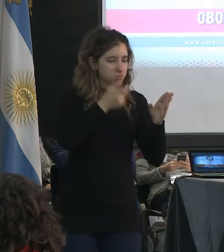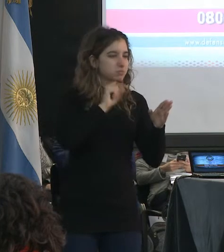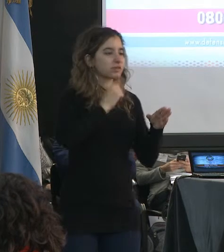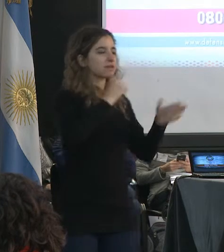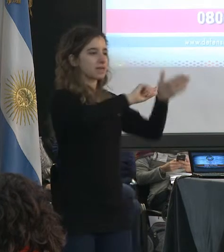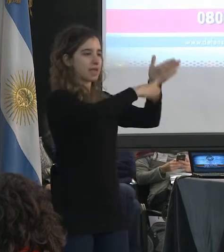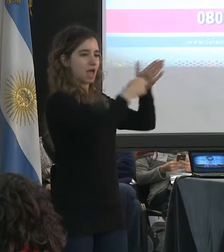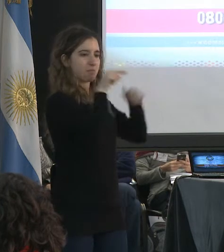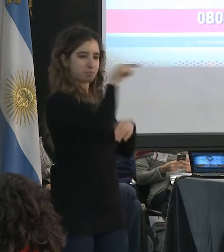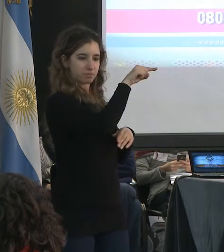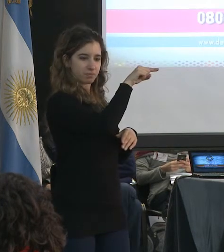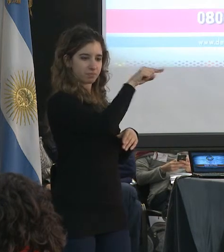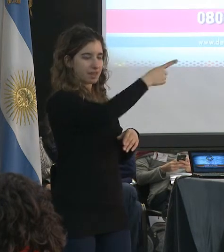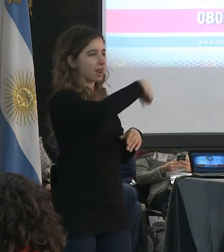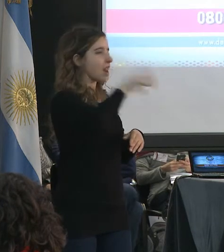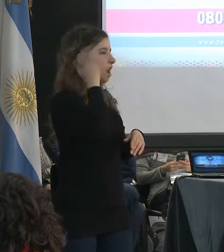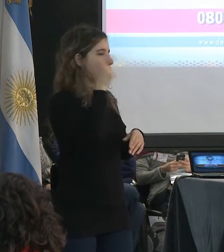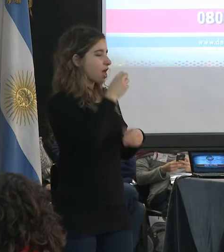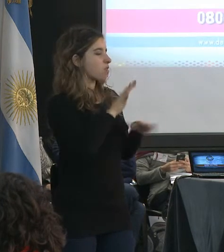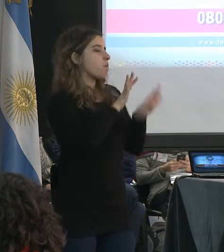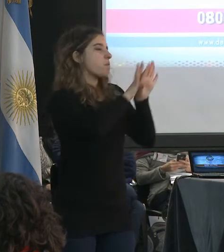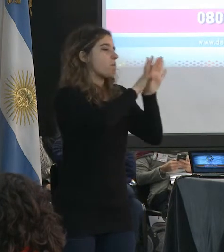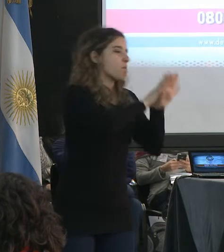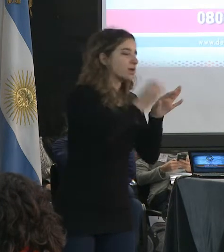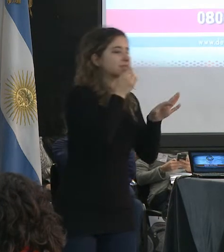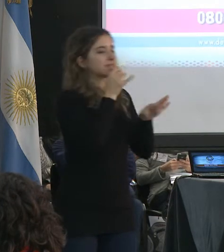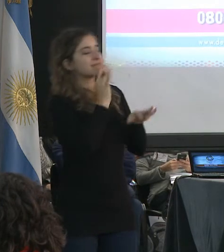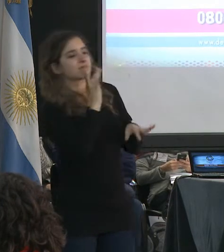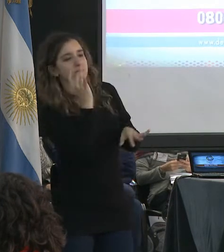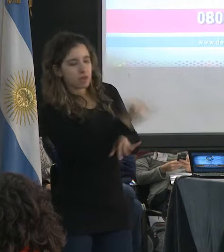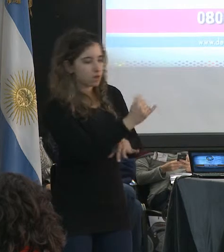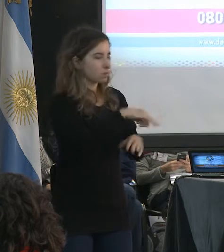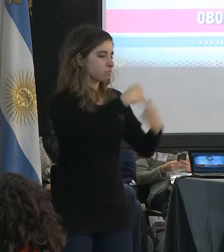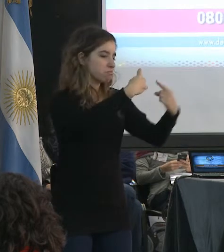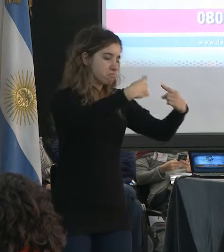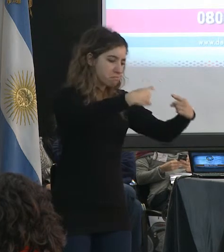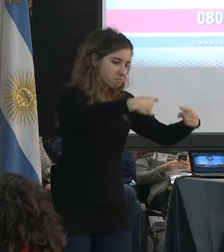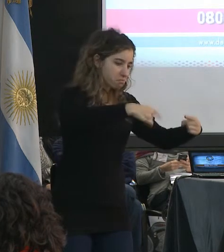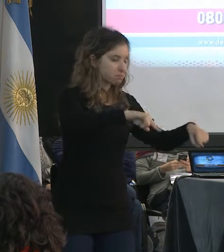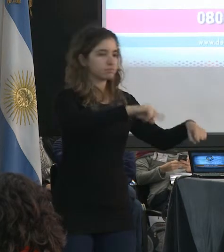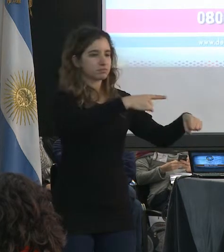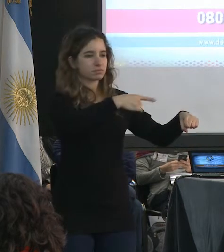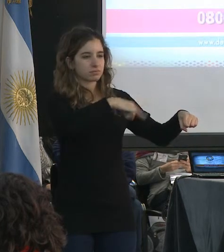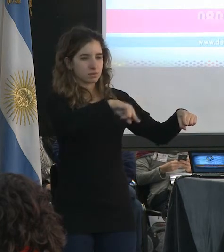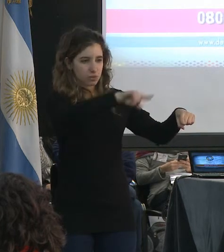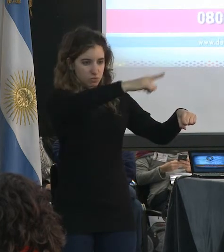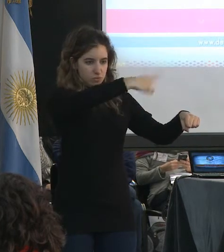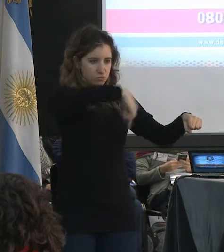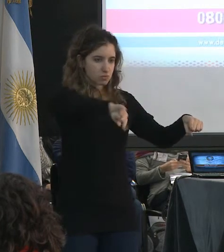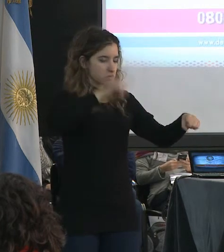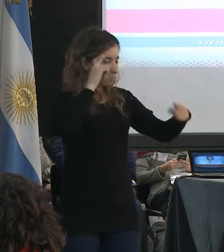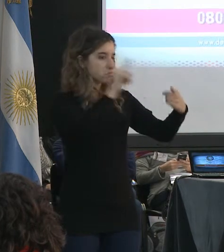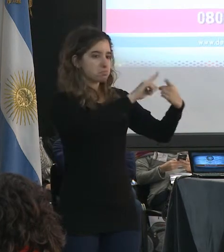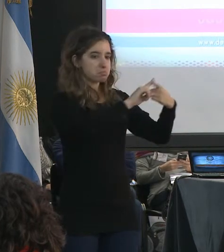Federal se las apaña cuando hacen una denuncia porque están interfiriendo en su canal ellos tienen de acuerdo a la